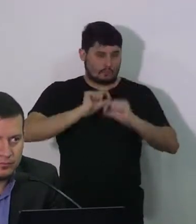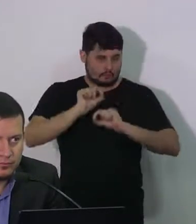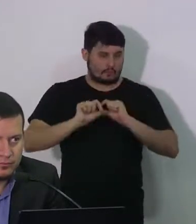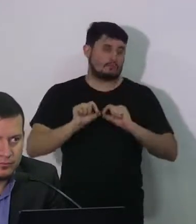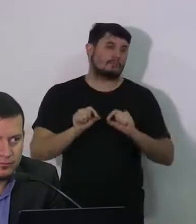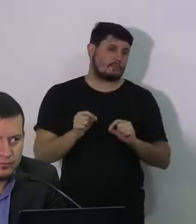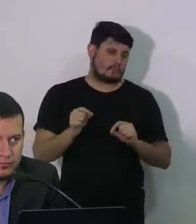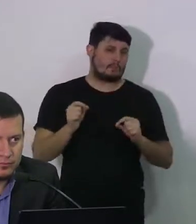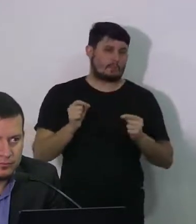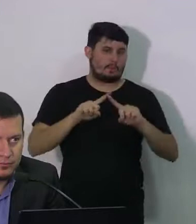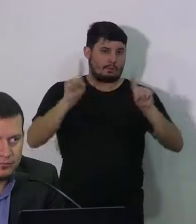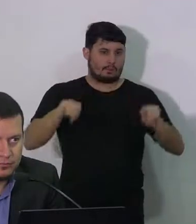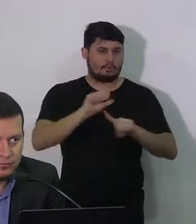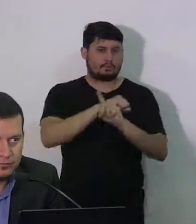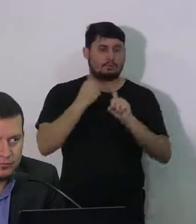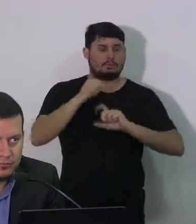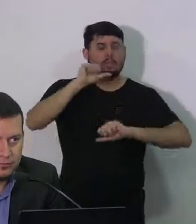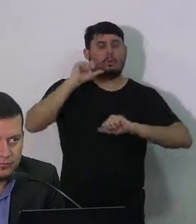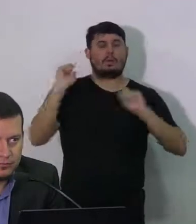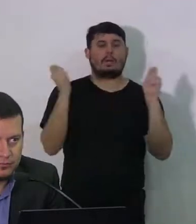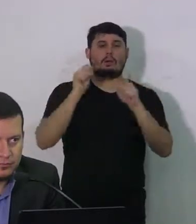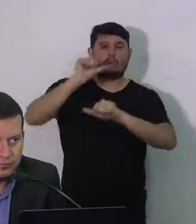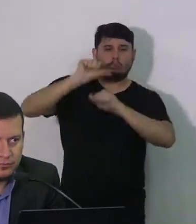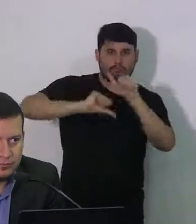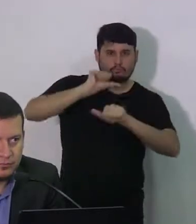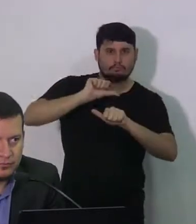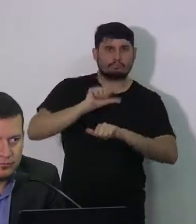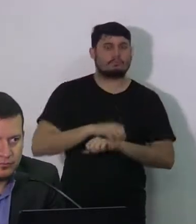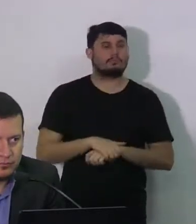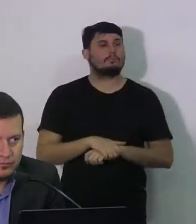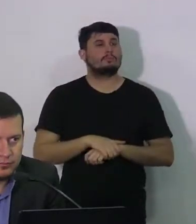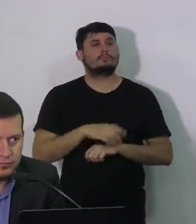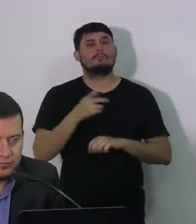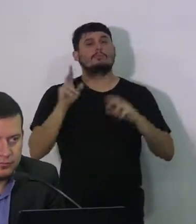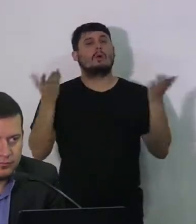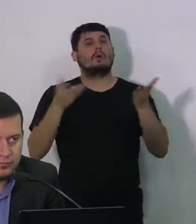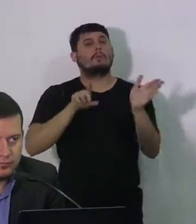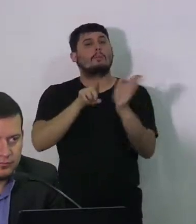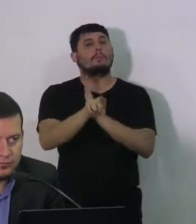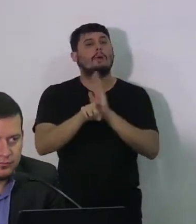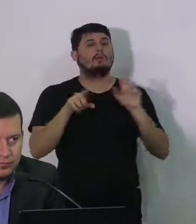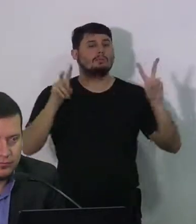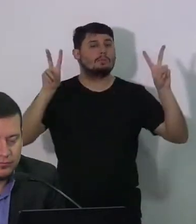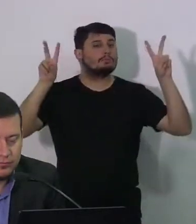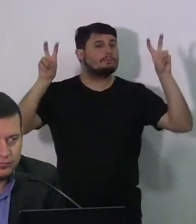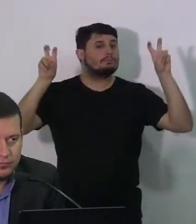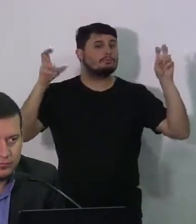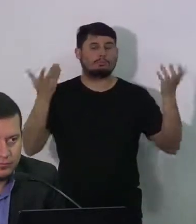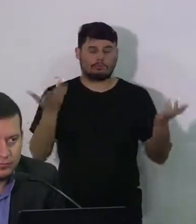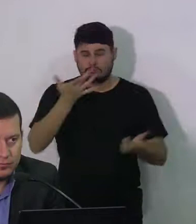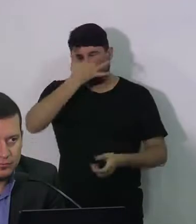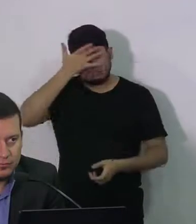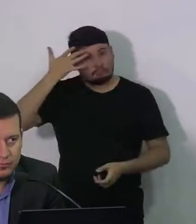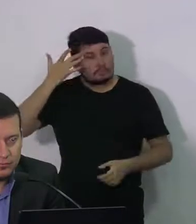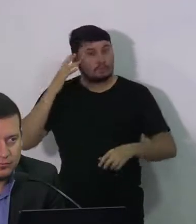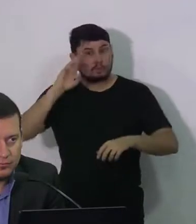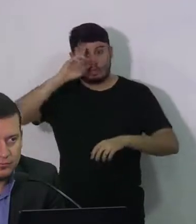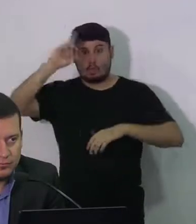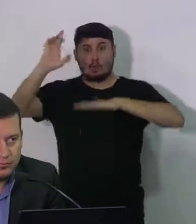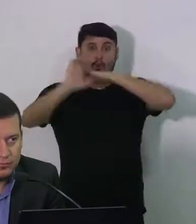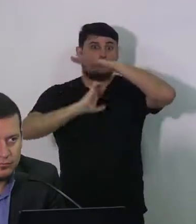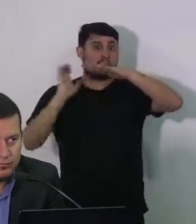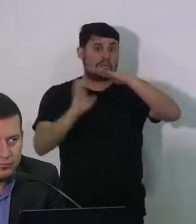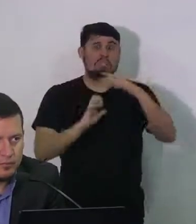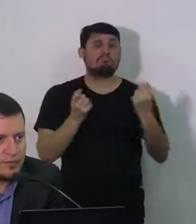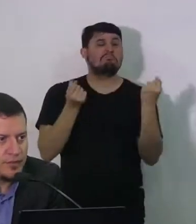Blog do Alberto Alves. Qual medida deve ser tomada em caso de resistência por parte de algum empresário ou popular que é considerado